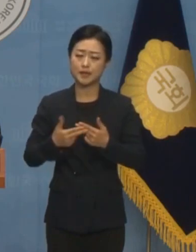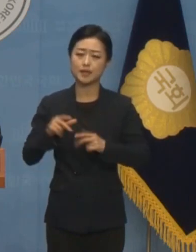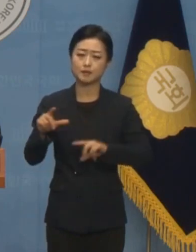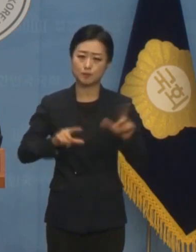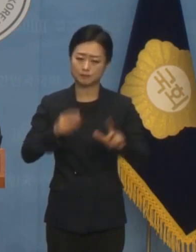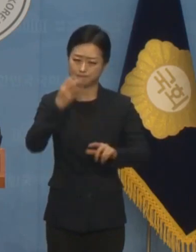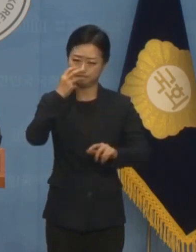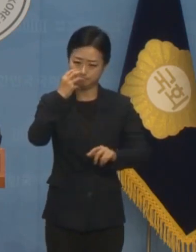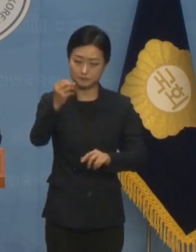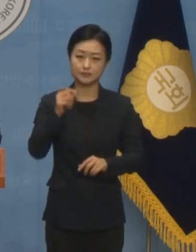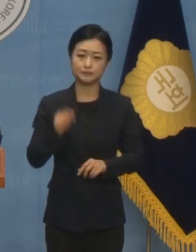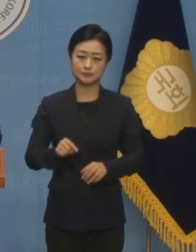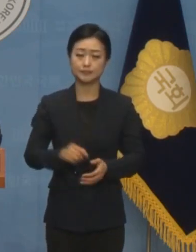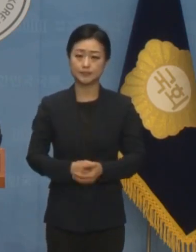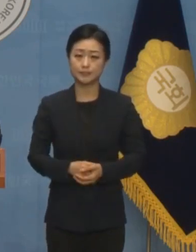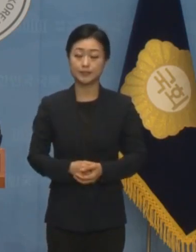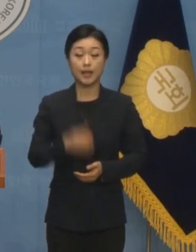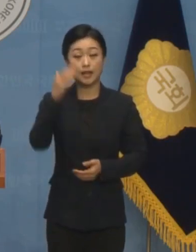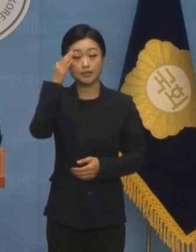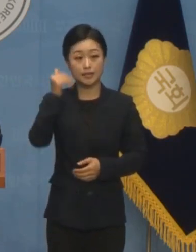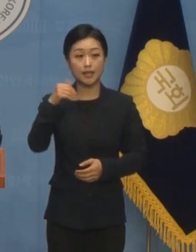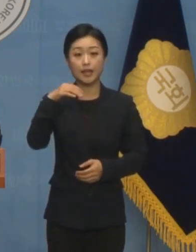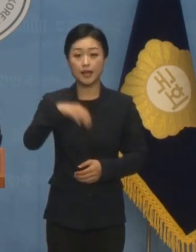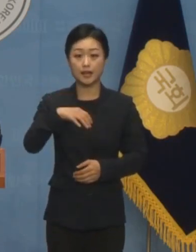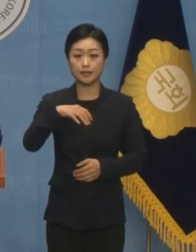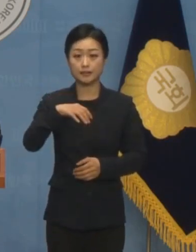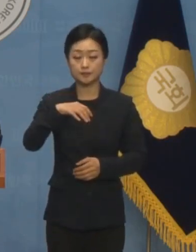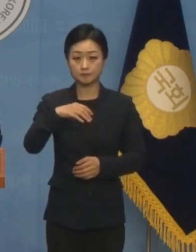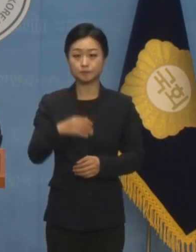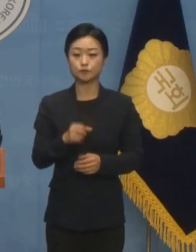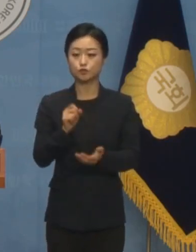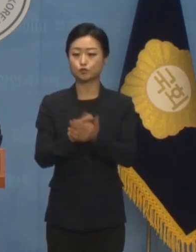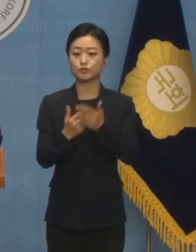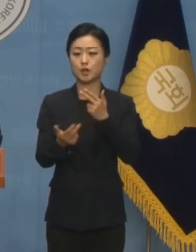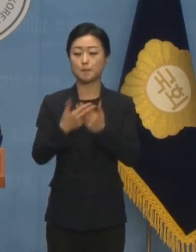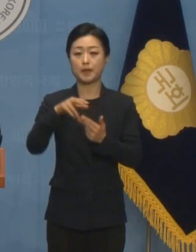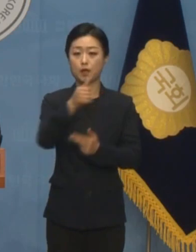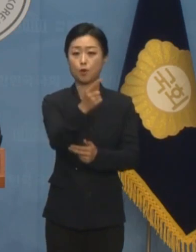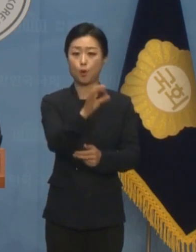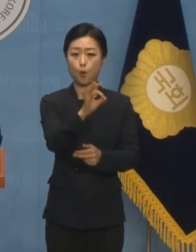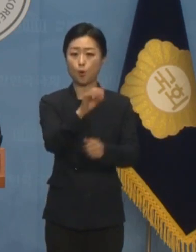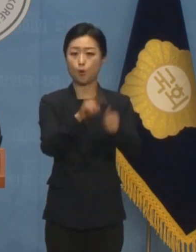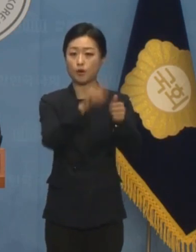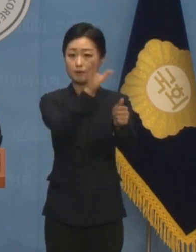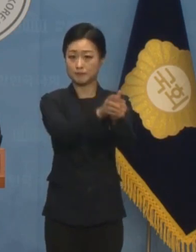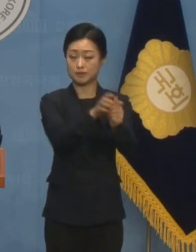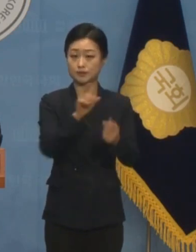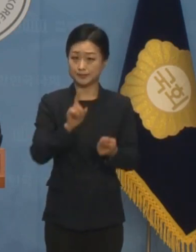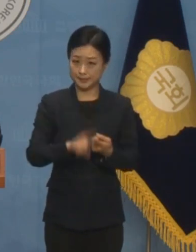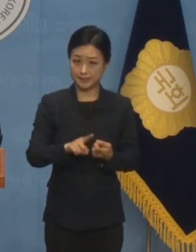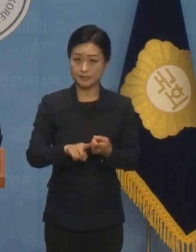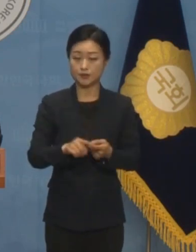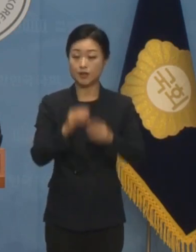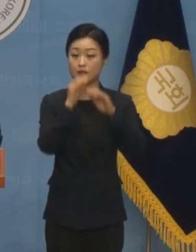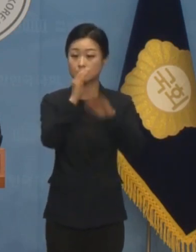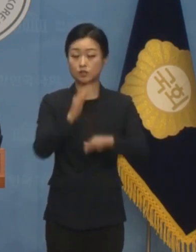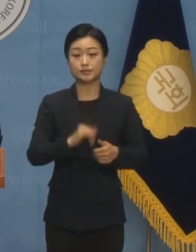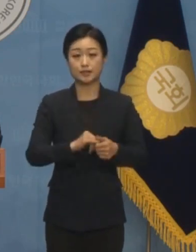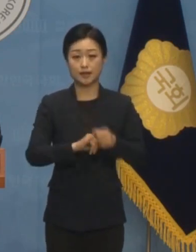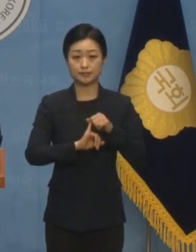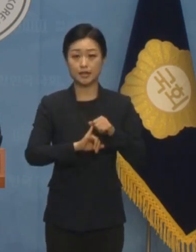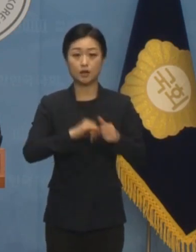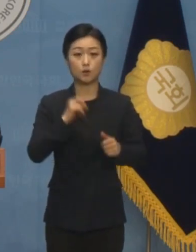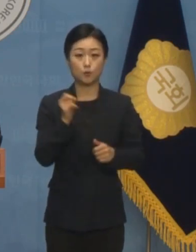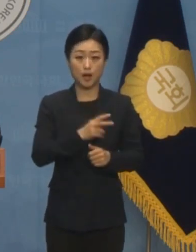행태입니다 대한축구협회의 홍명보 감독 선임의 문제점은 절차적 하자와